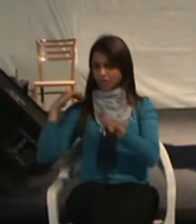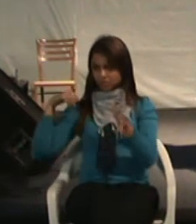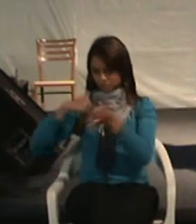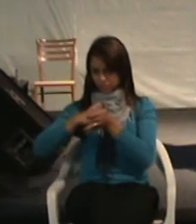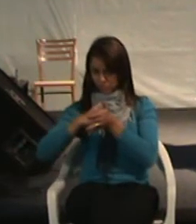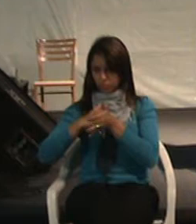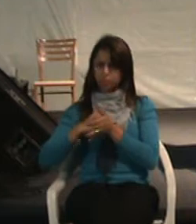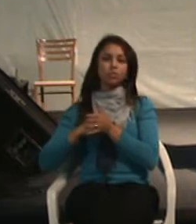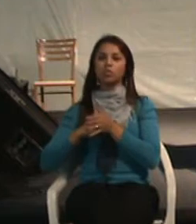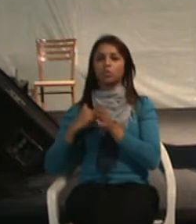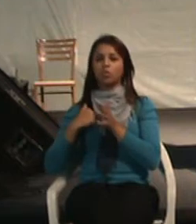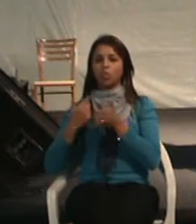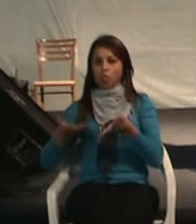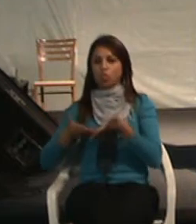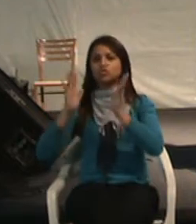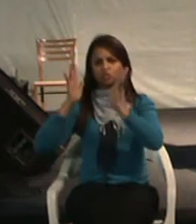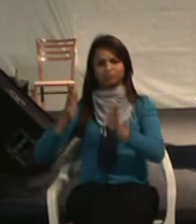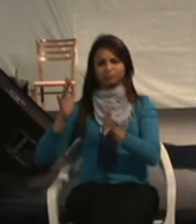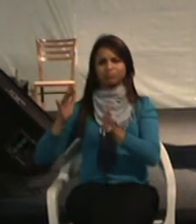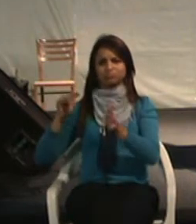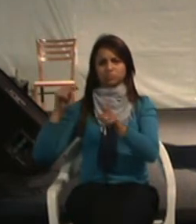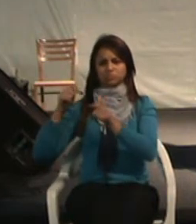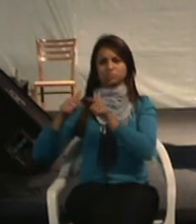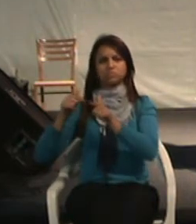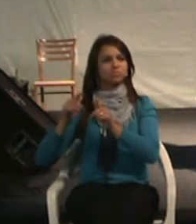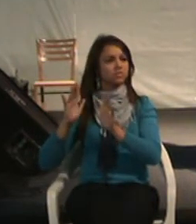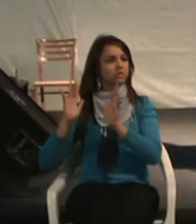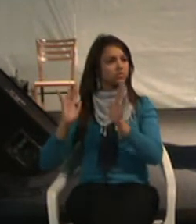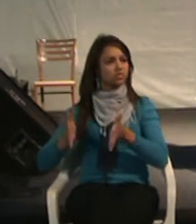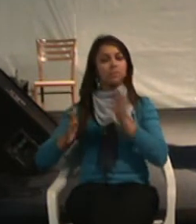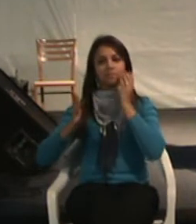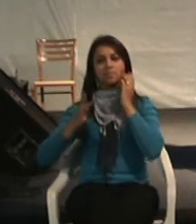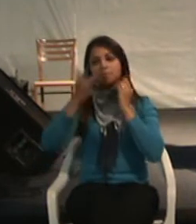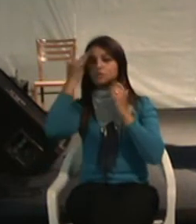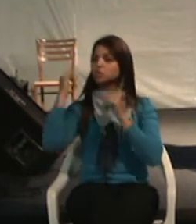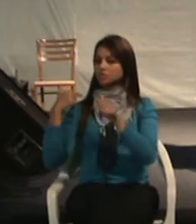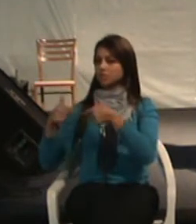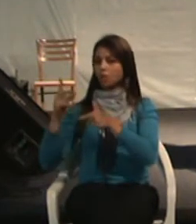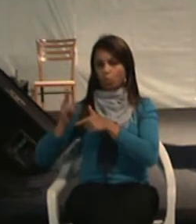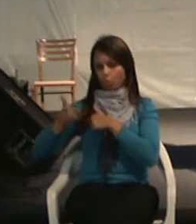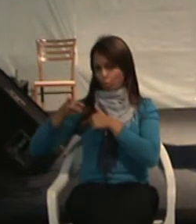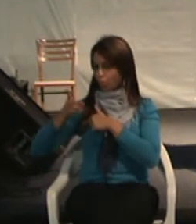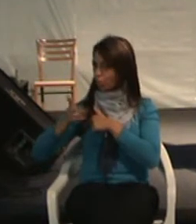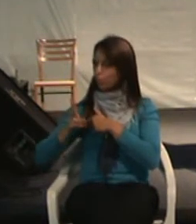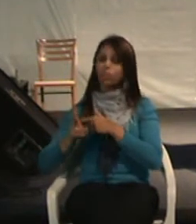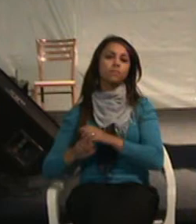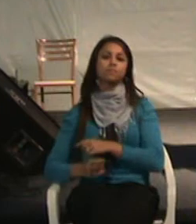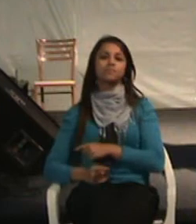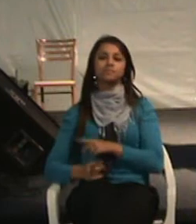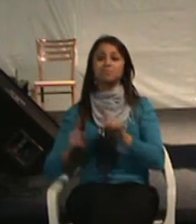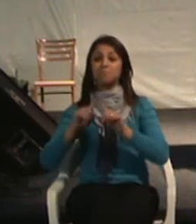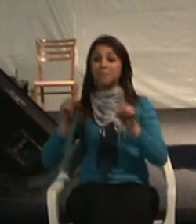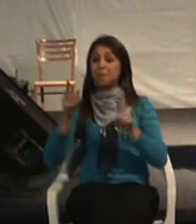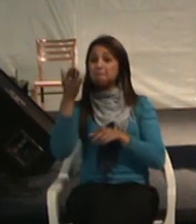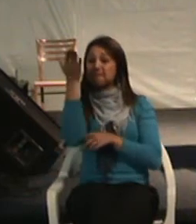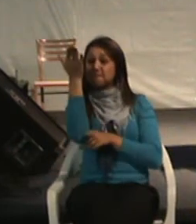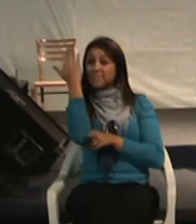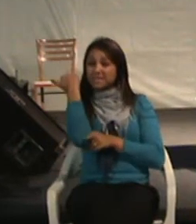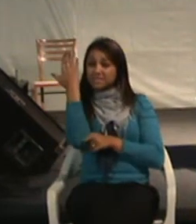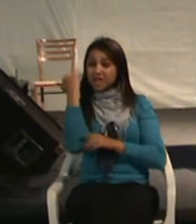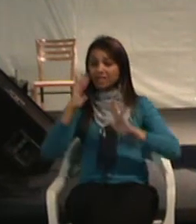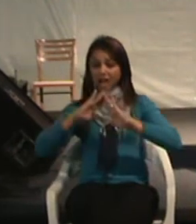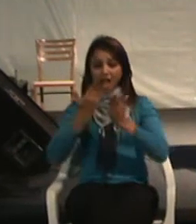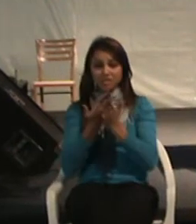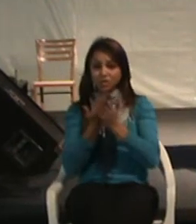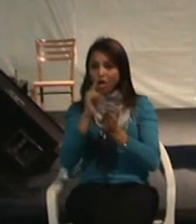em época de trabalho. É uma população economicamente ativa. Mas, naquela época, escolas não